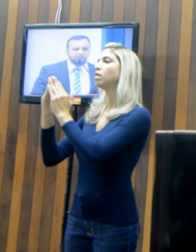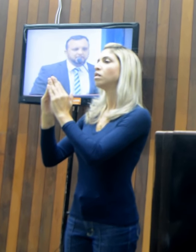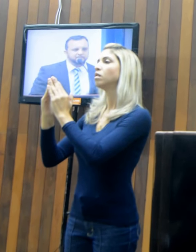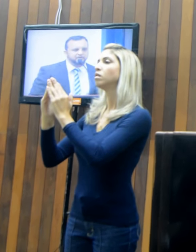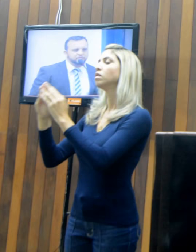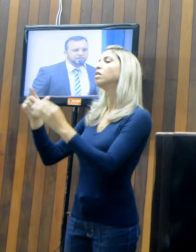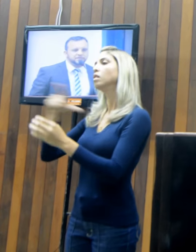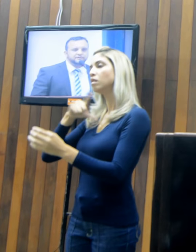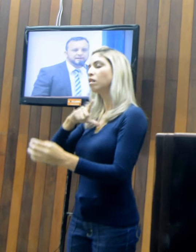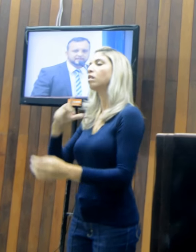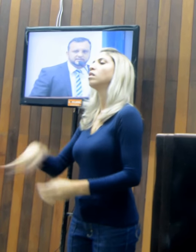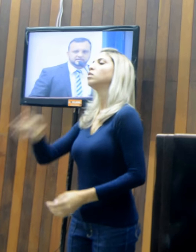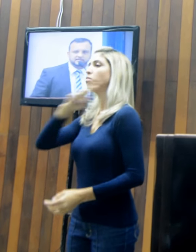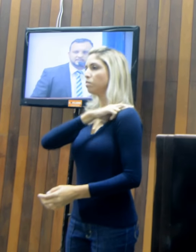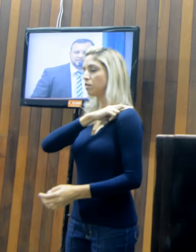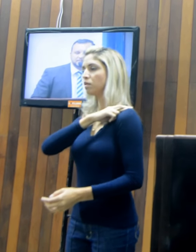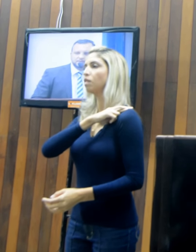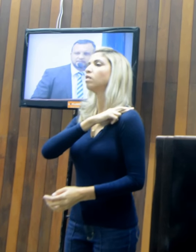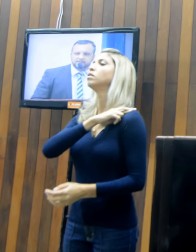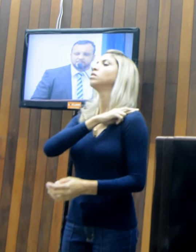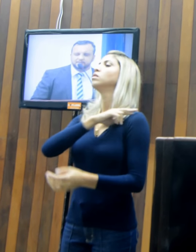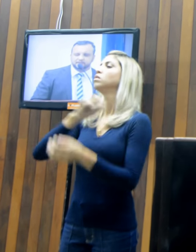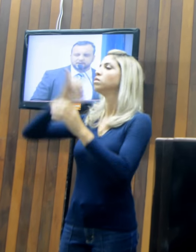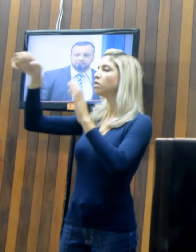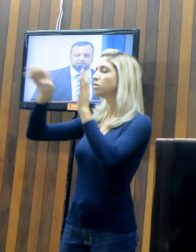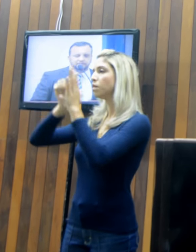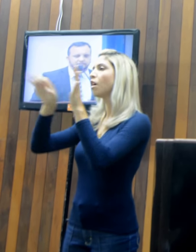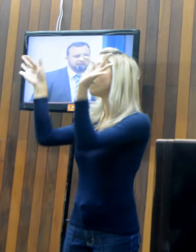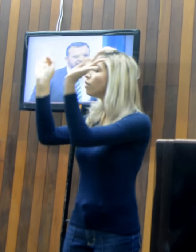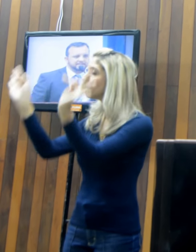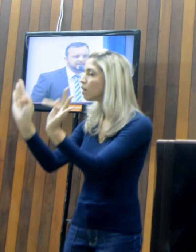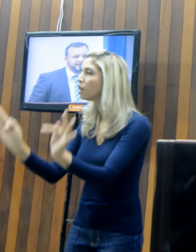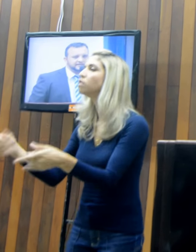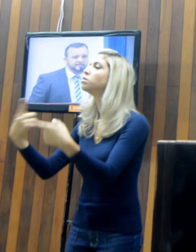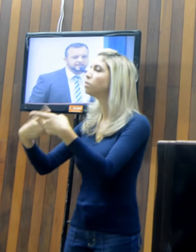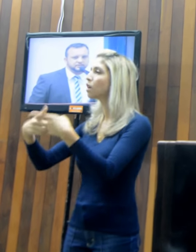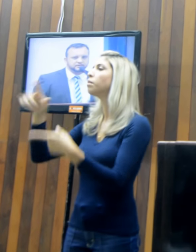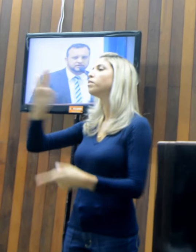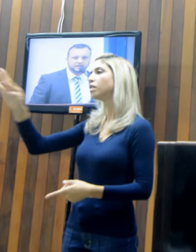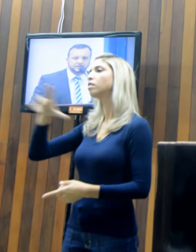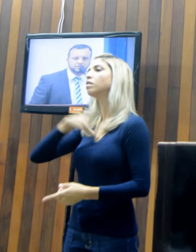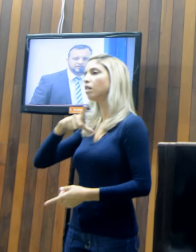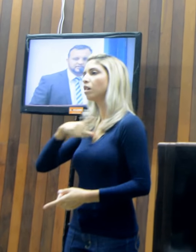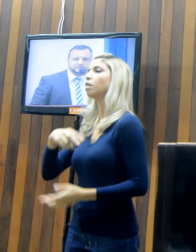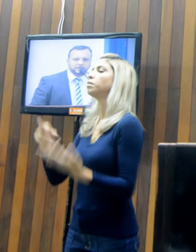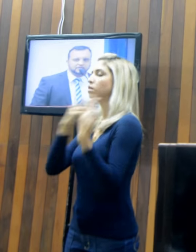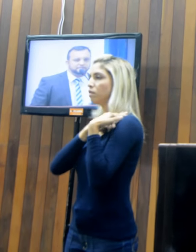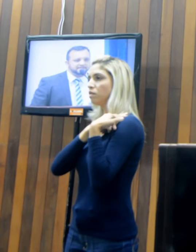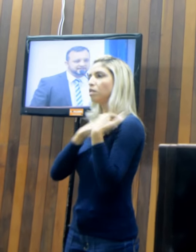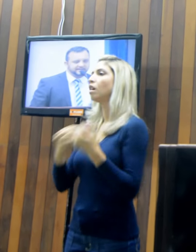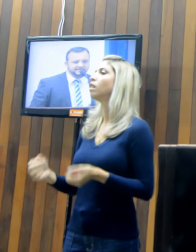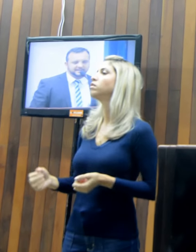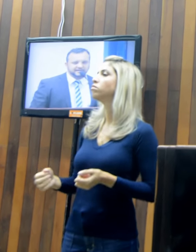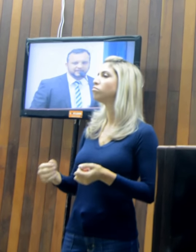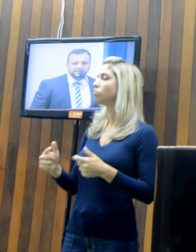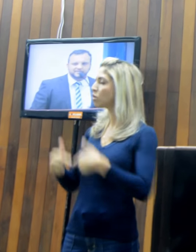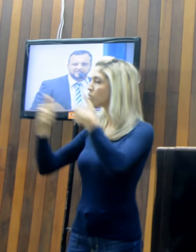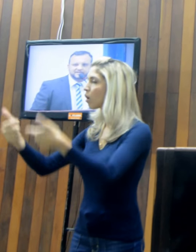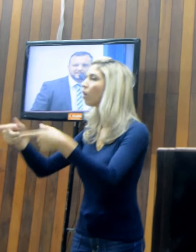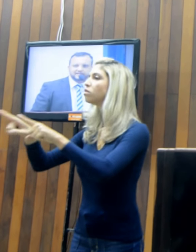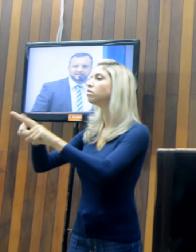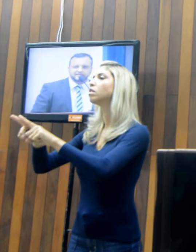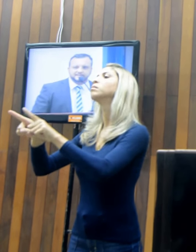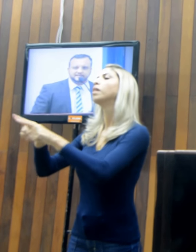bairro e nos deixam felizes, porque mais uma vez Cabo Frio está representado, desejo toda sorte e paciência a Nenel